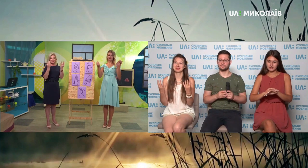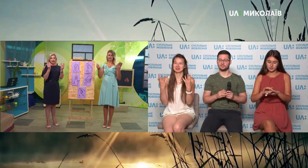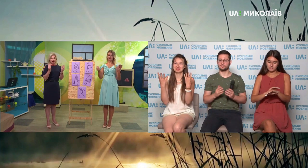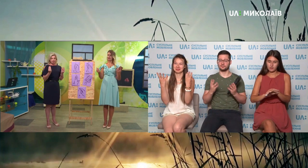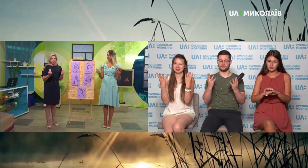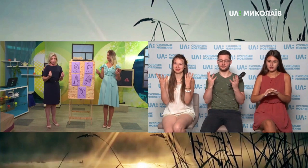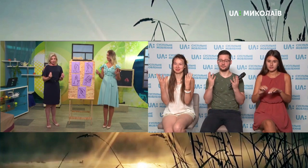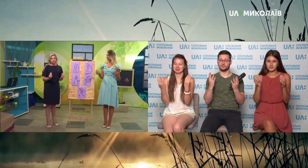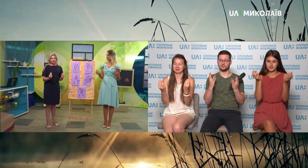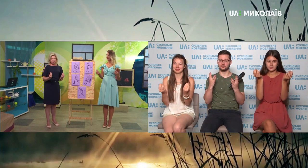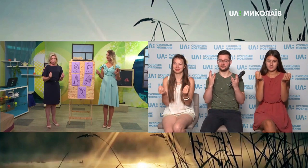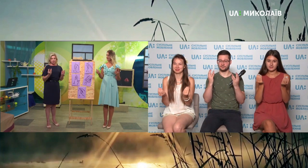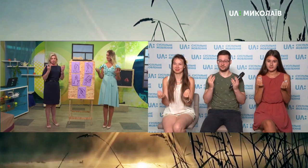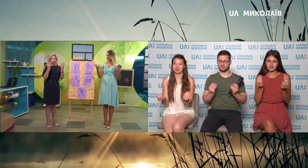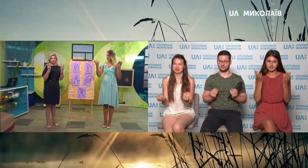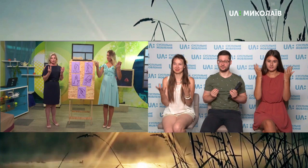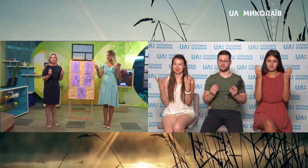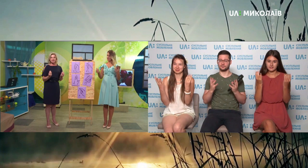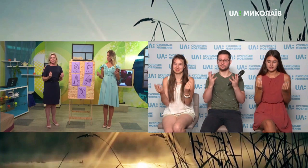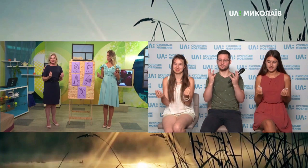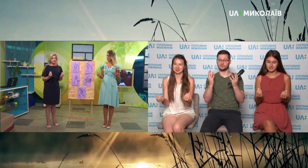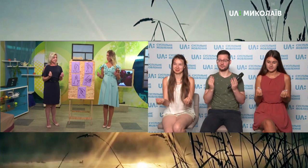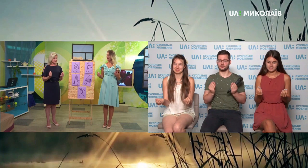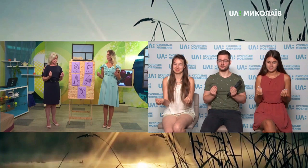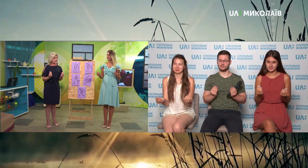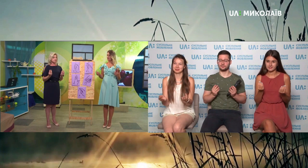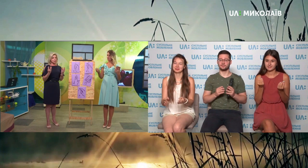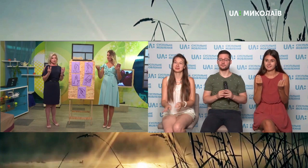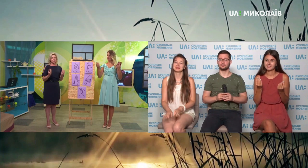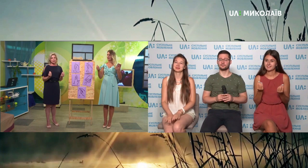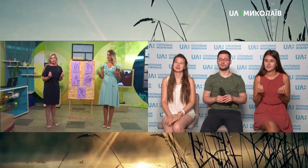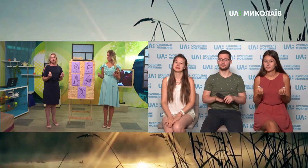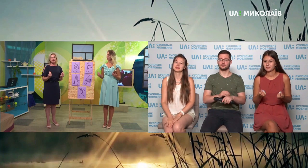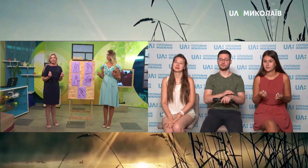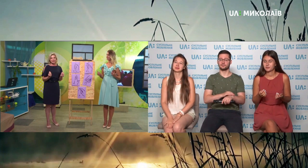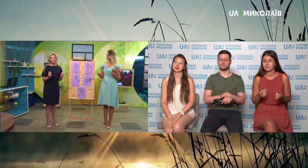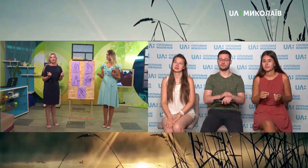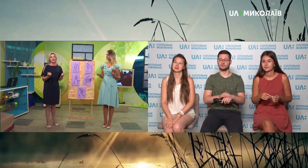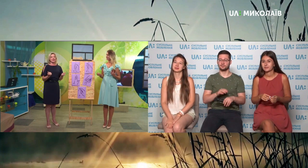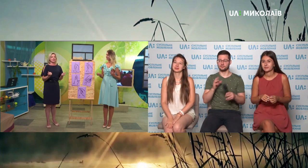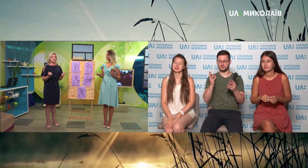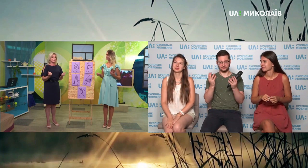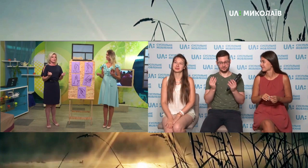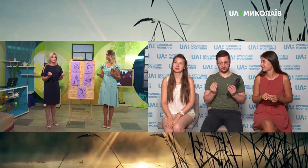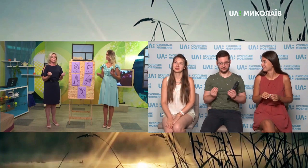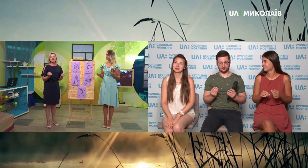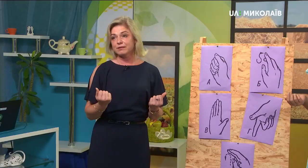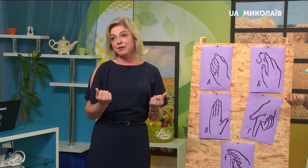а ми от тако донизу їх, «Добрий день». Так, з'єднуємо до низу, «Добрий день», «Привіт», ми